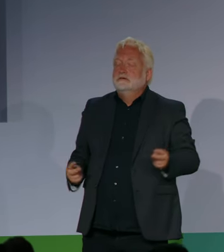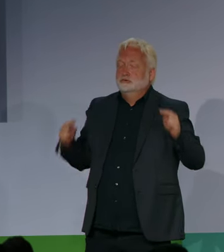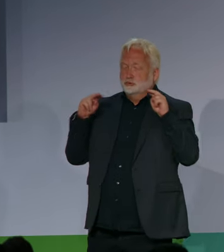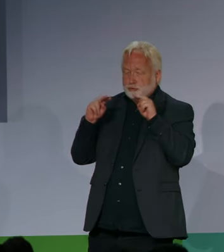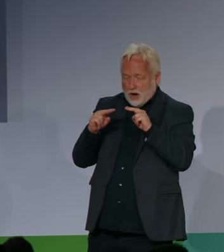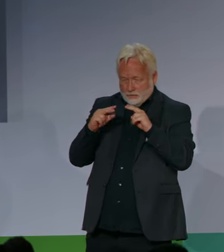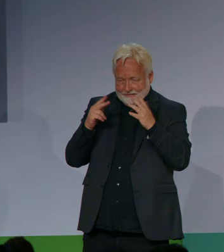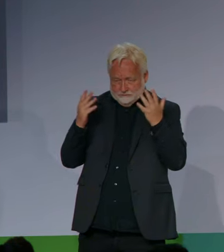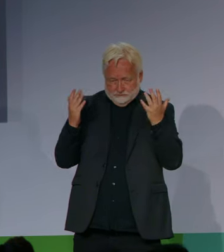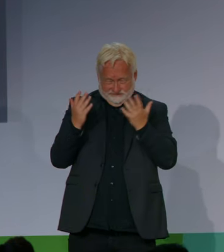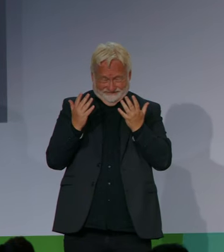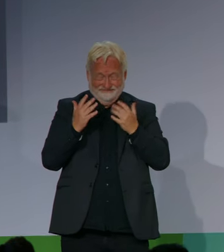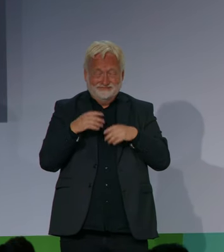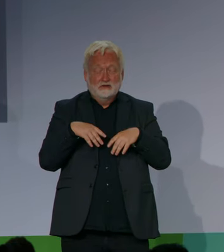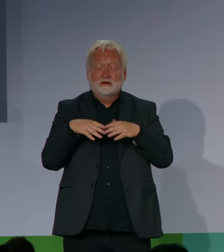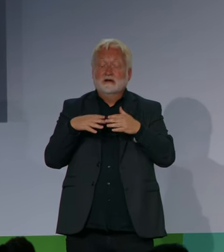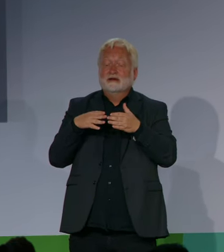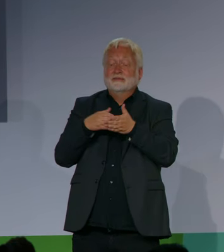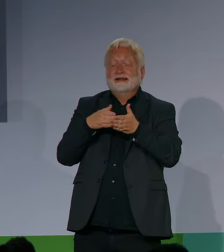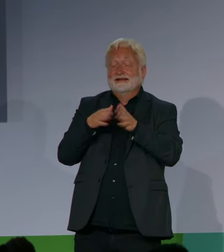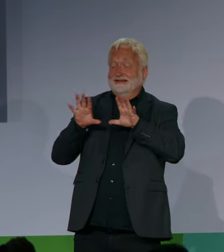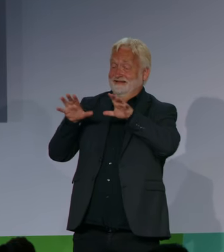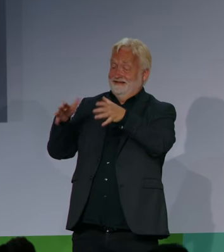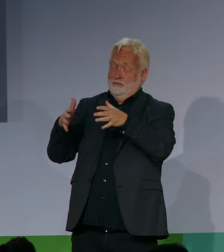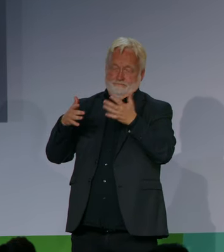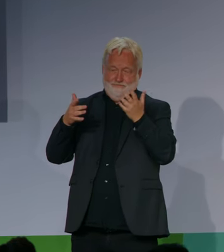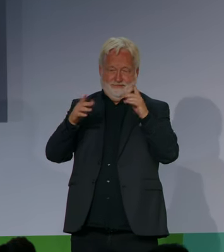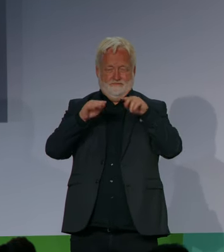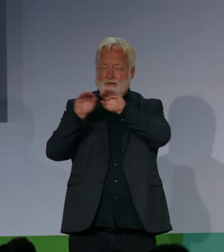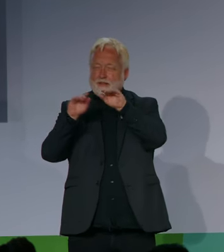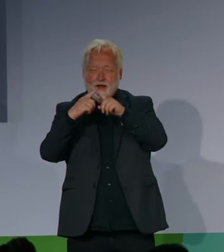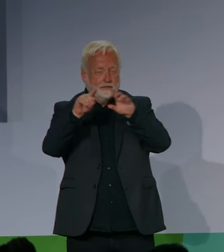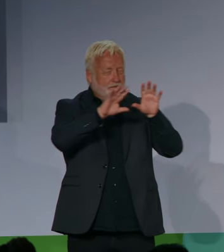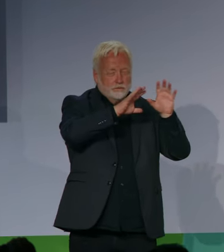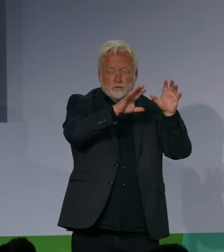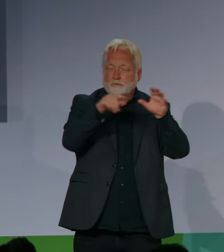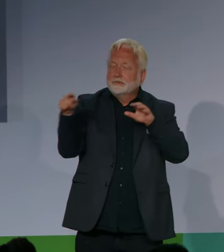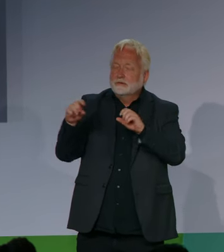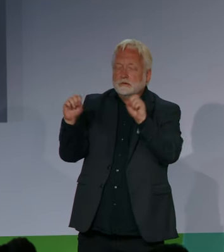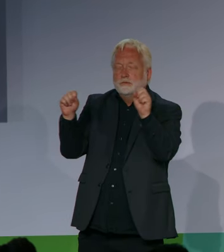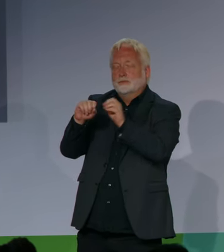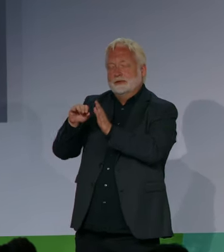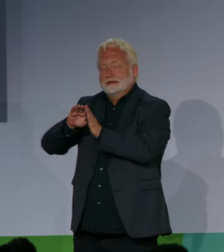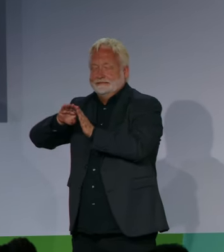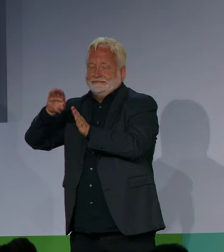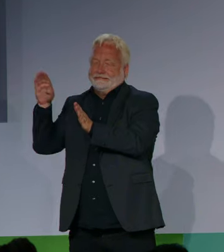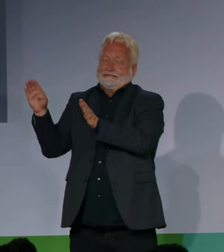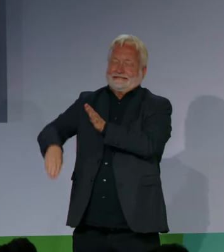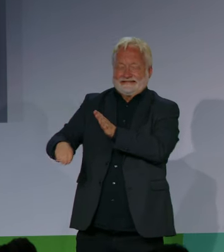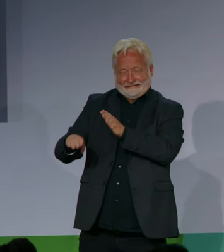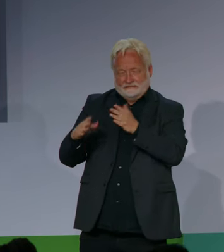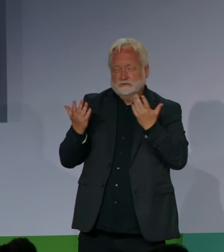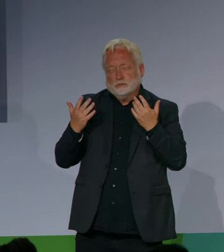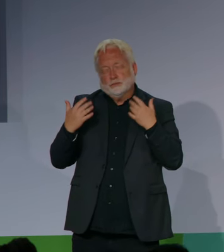dritten Global Disability Summit aus. Dort werden wir konkrete Maßnahmen und Verpflichtungen diskutieren, um die